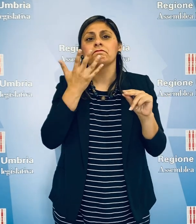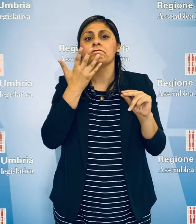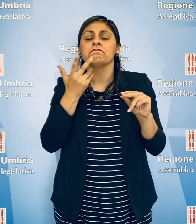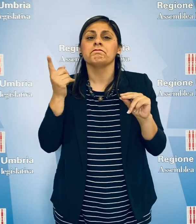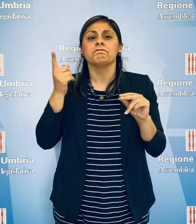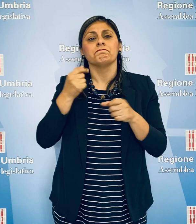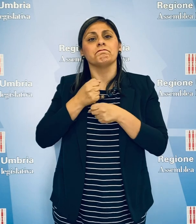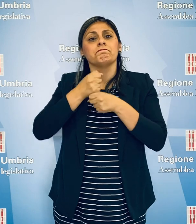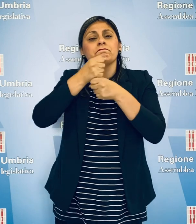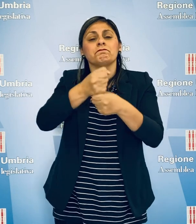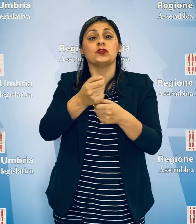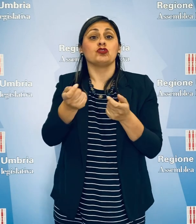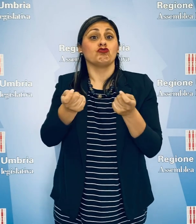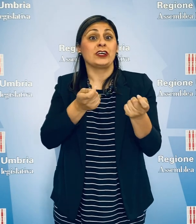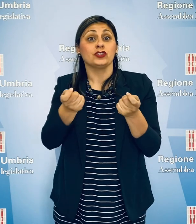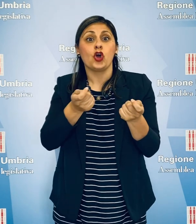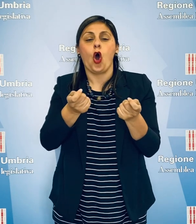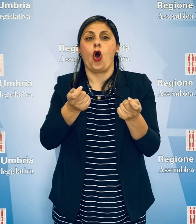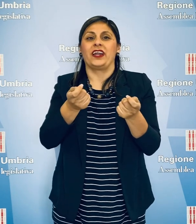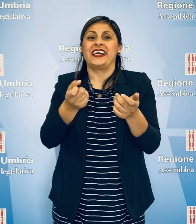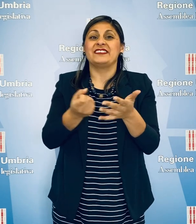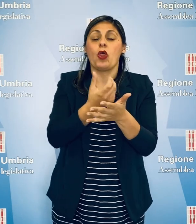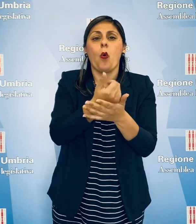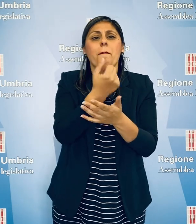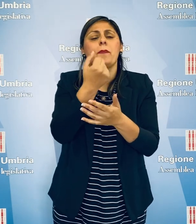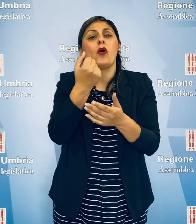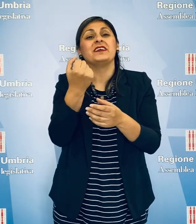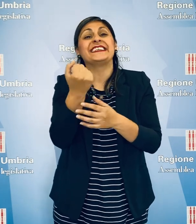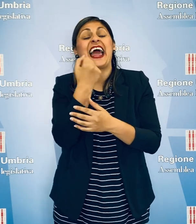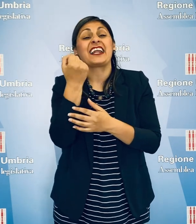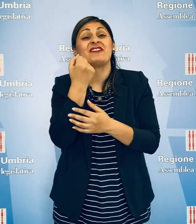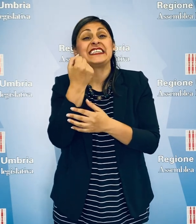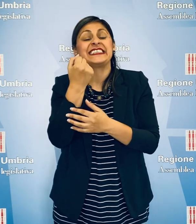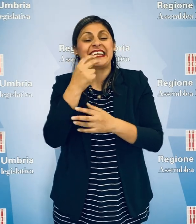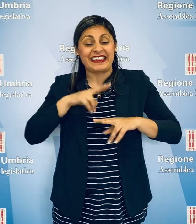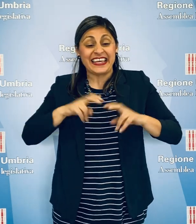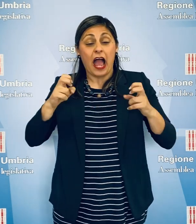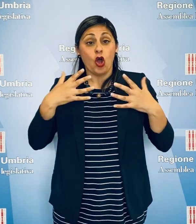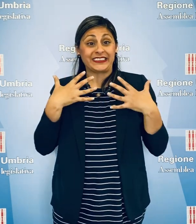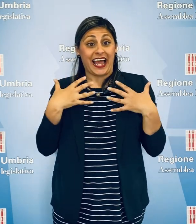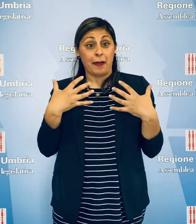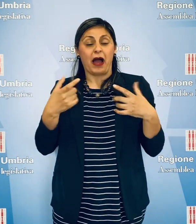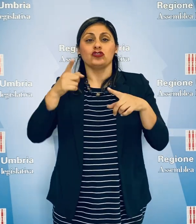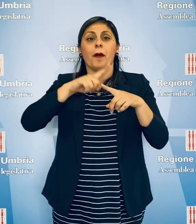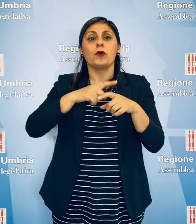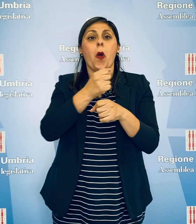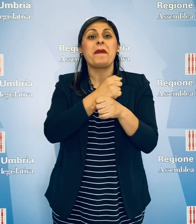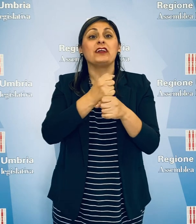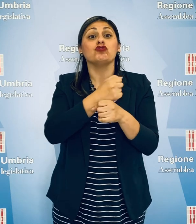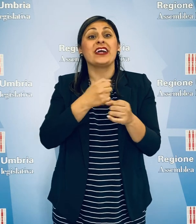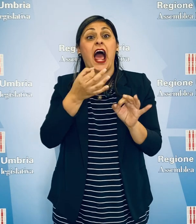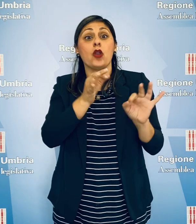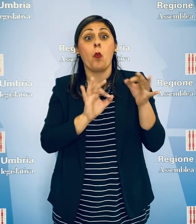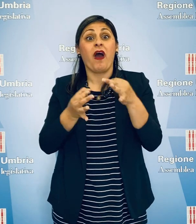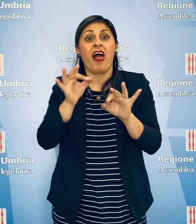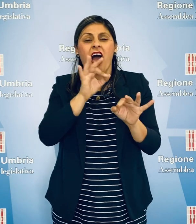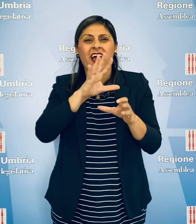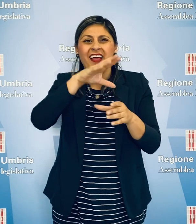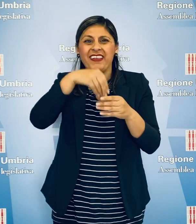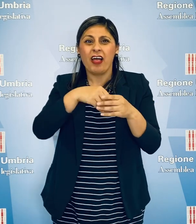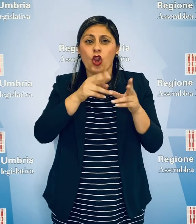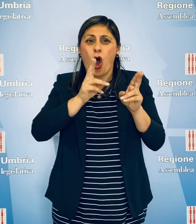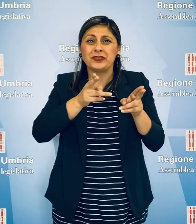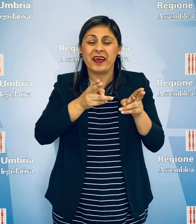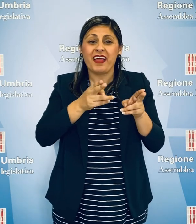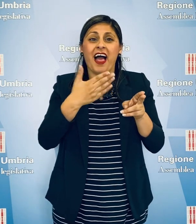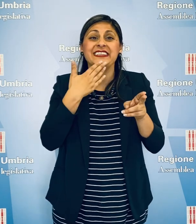intenzione di affidare la gestione e lo sviluppo dei servizi di diagnostica per immagini e di medicina nucleare erogati all'interno